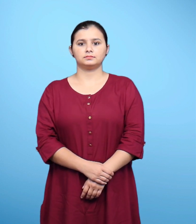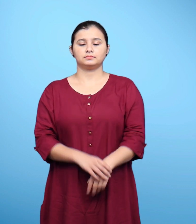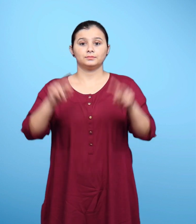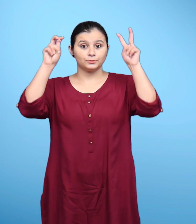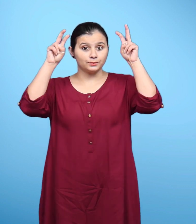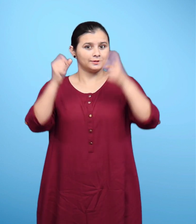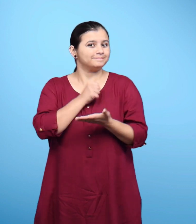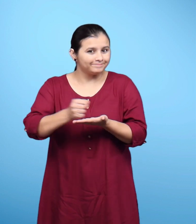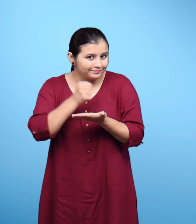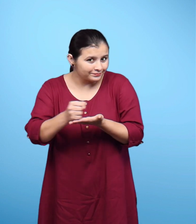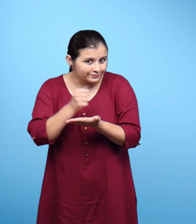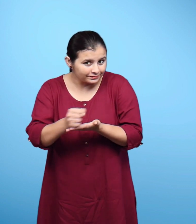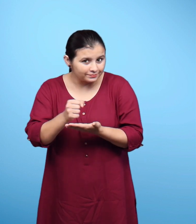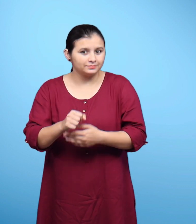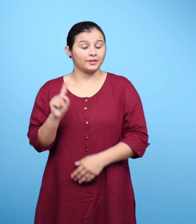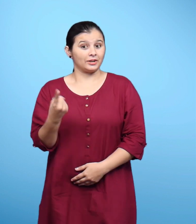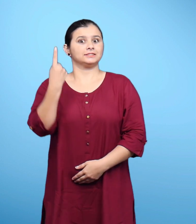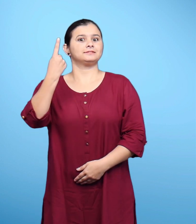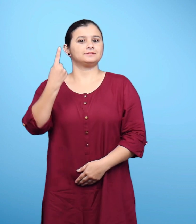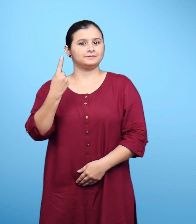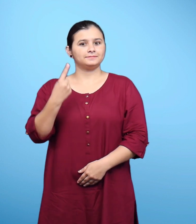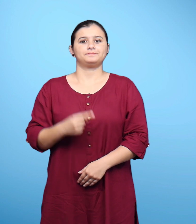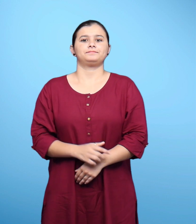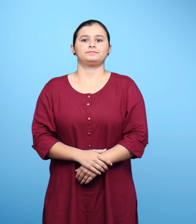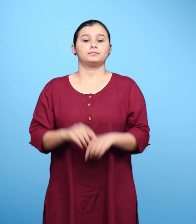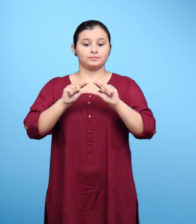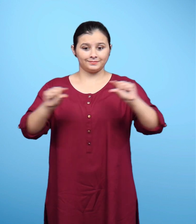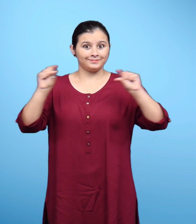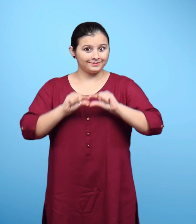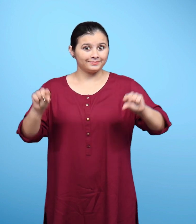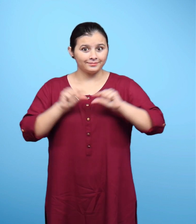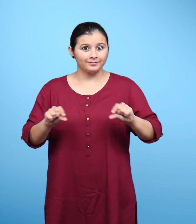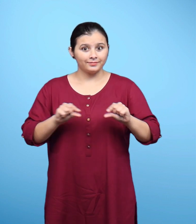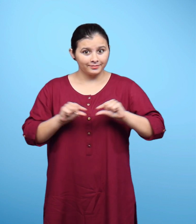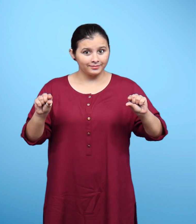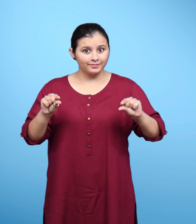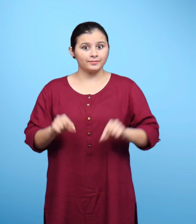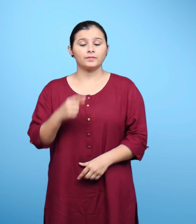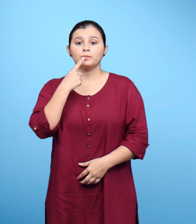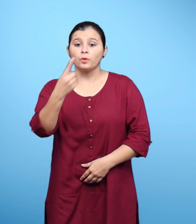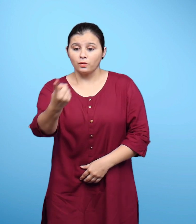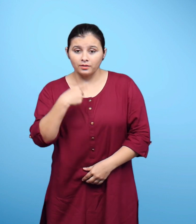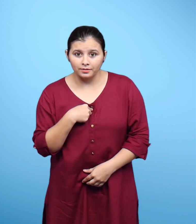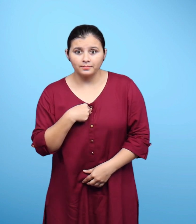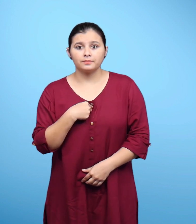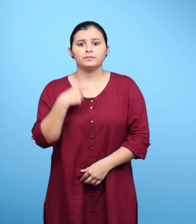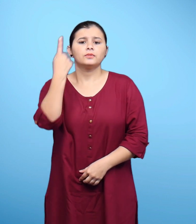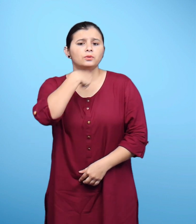अभ्यास एक यहां कुछ कथन दिये गए हैं आप बताएं कौन सा